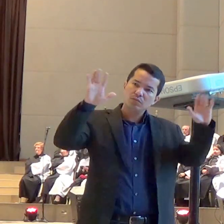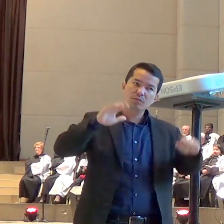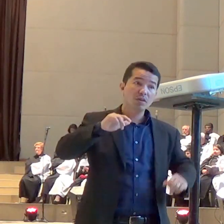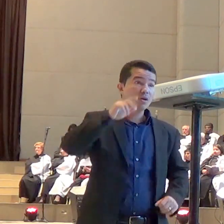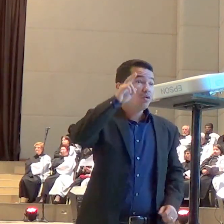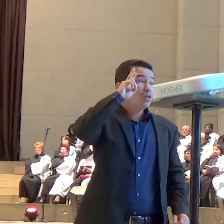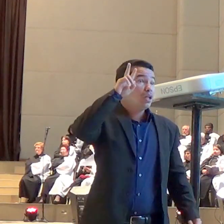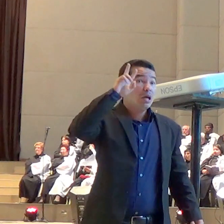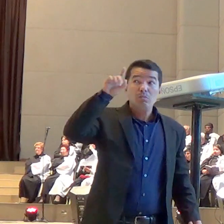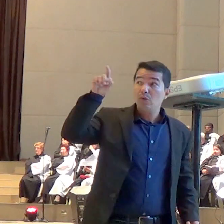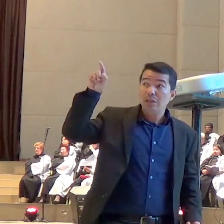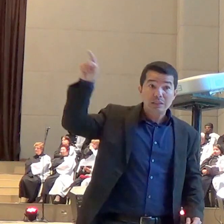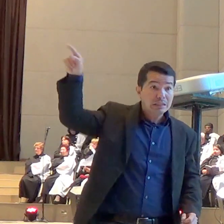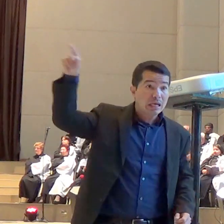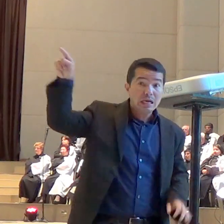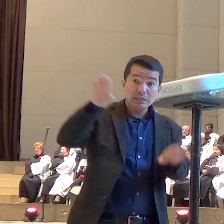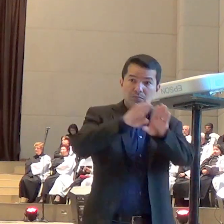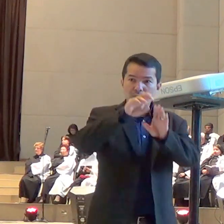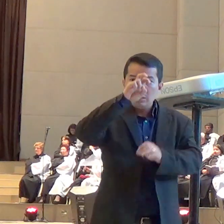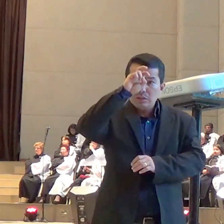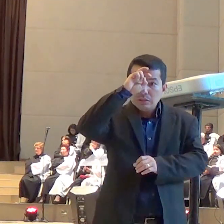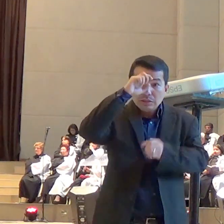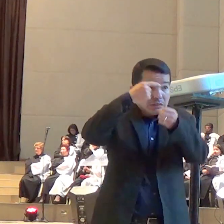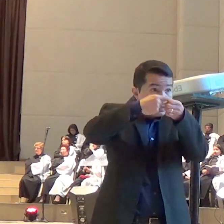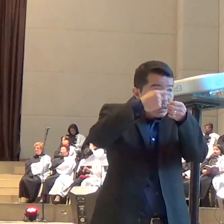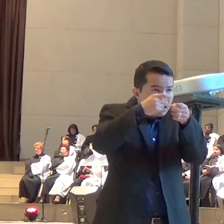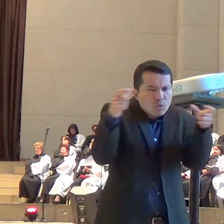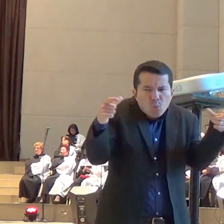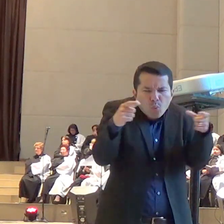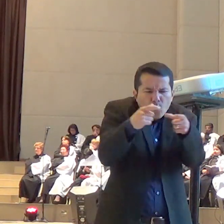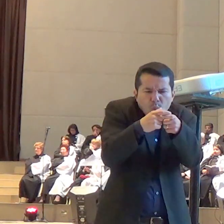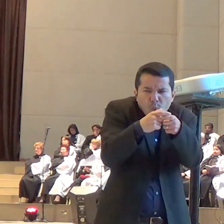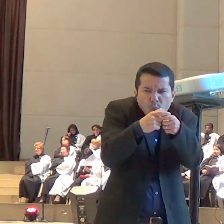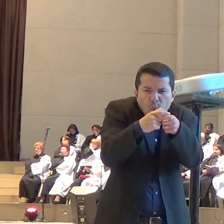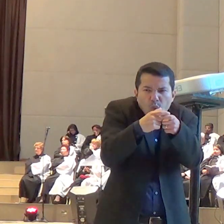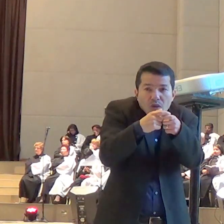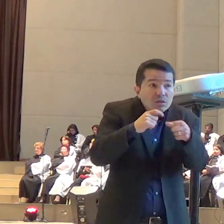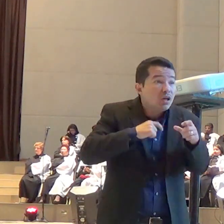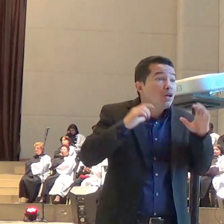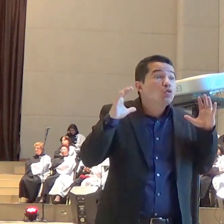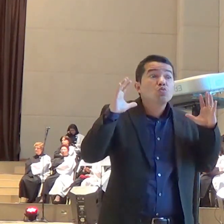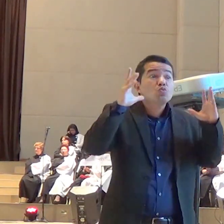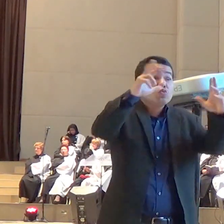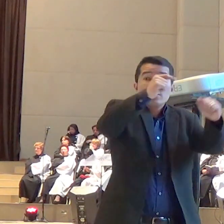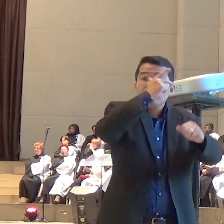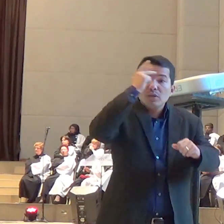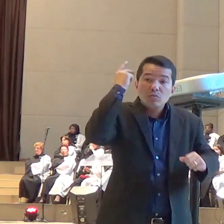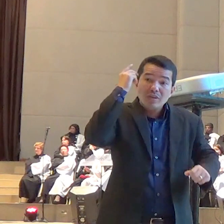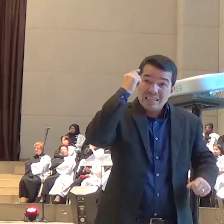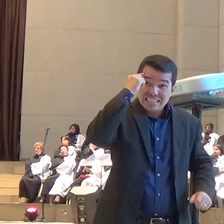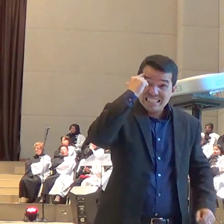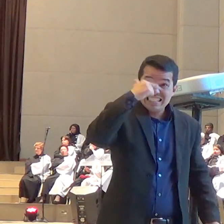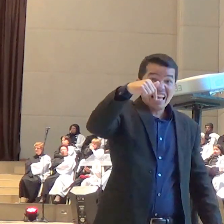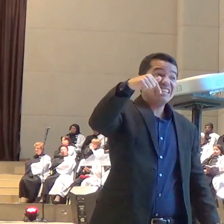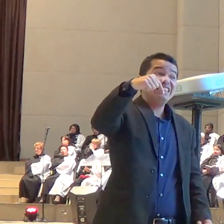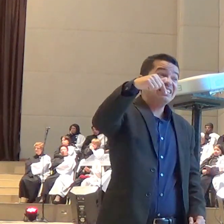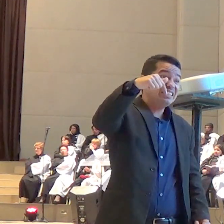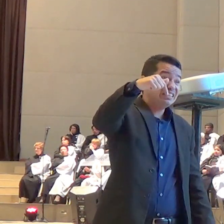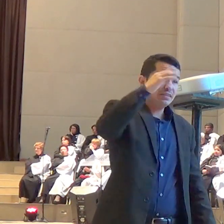sonho na mesma noite e aquele sonho se repetiu por sete dias e quando chegou alguém